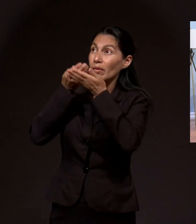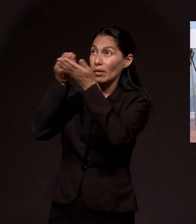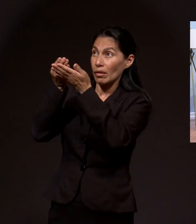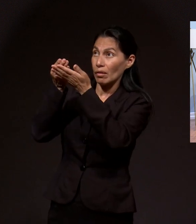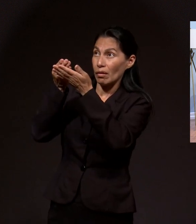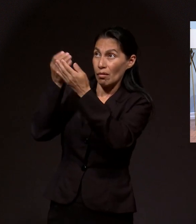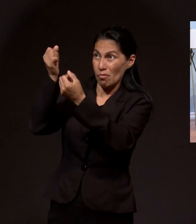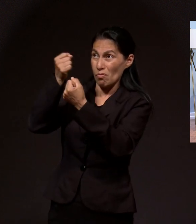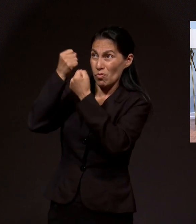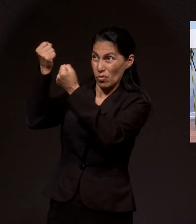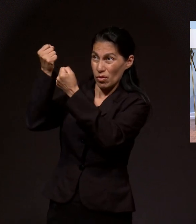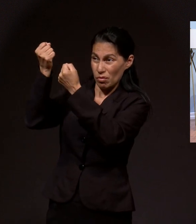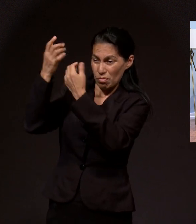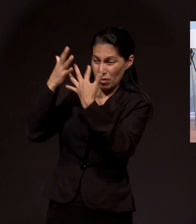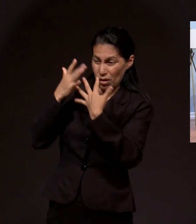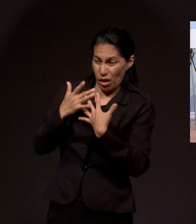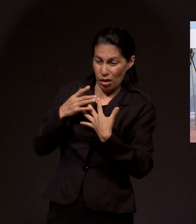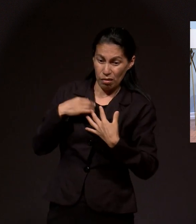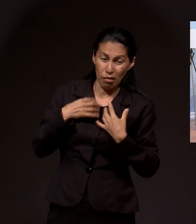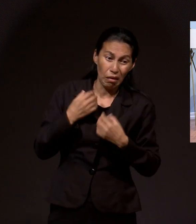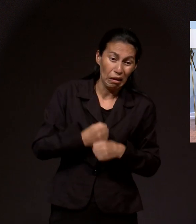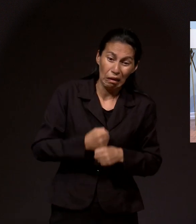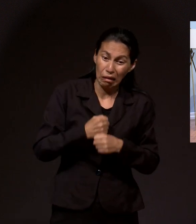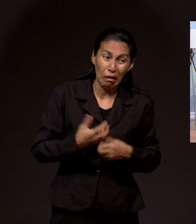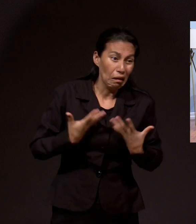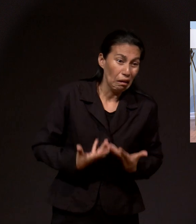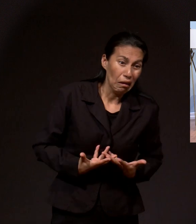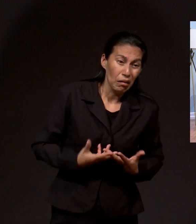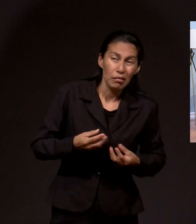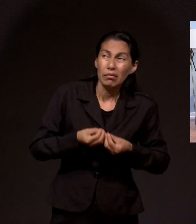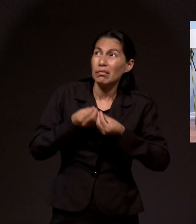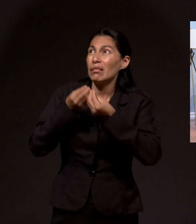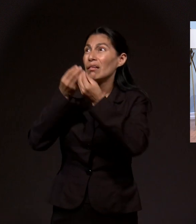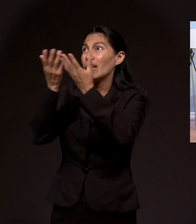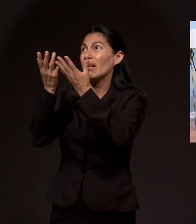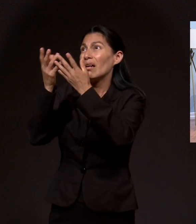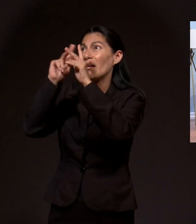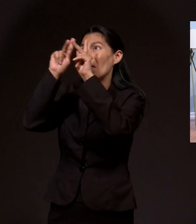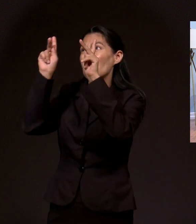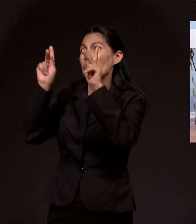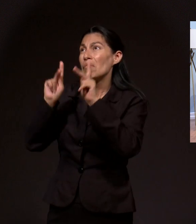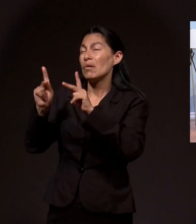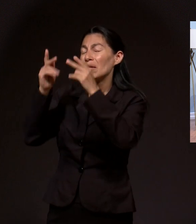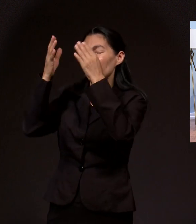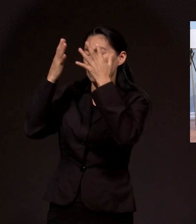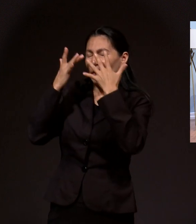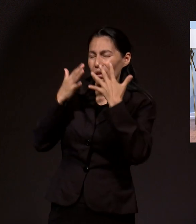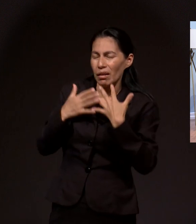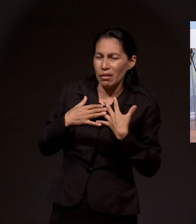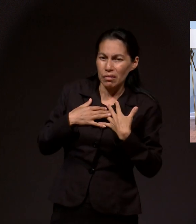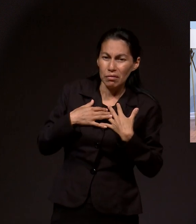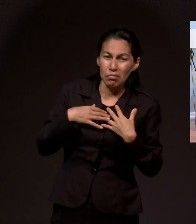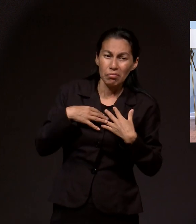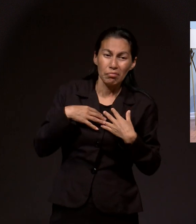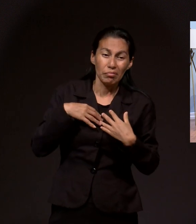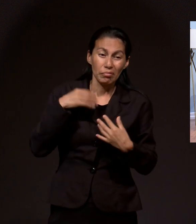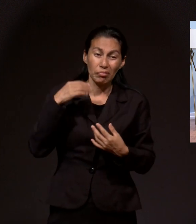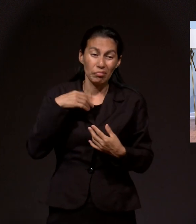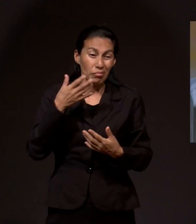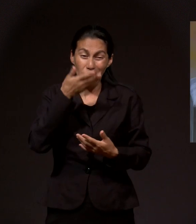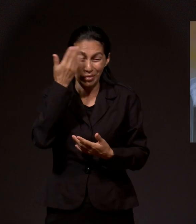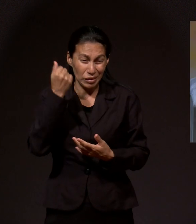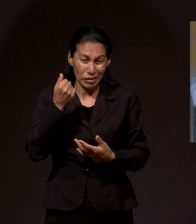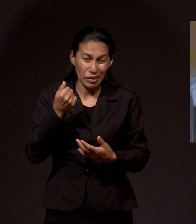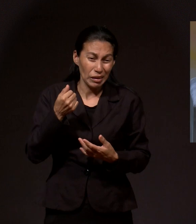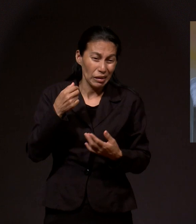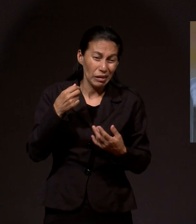presento a Él mi angustia y Él me da su paz. Le presento quizá mi falta de sabiduría y Él me da su consejo.